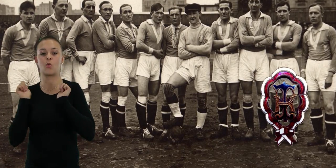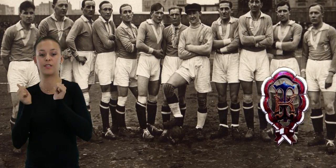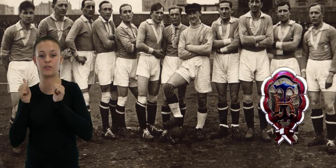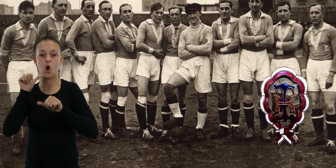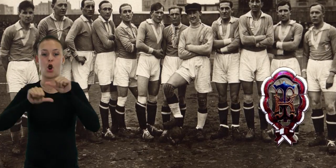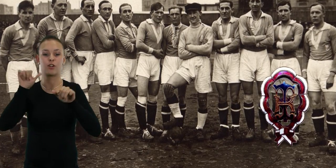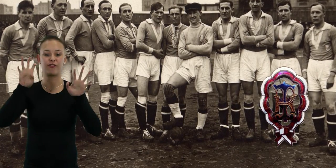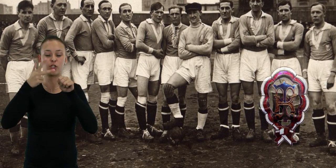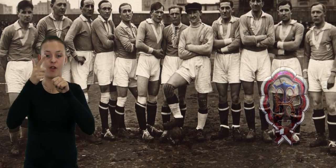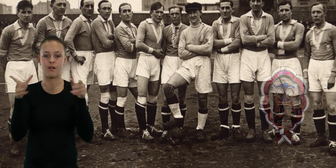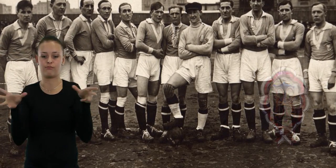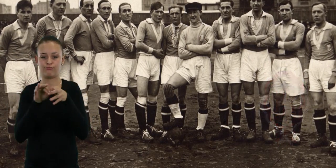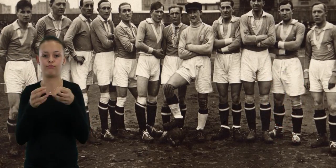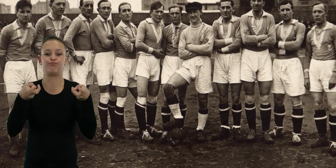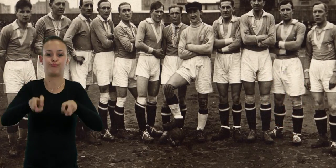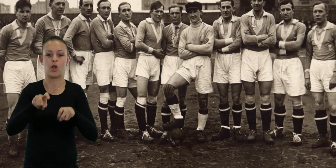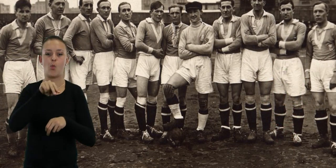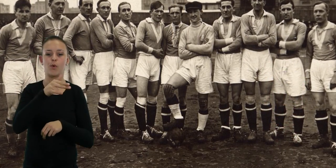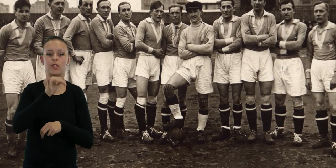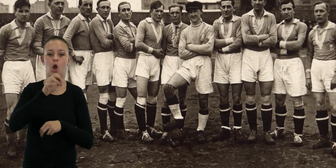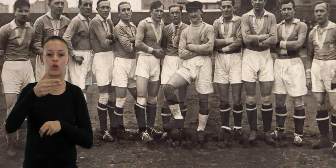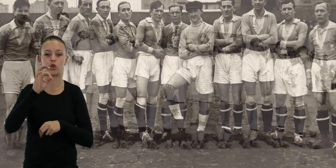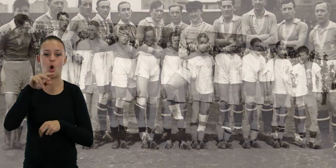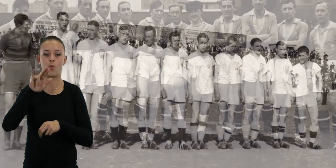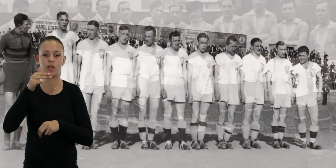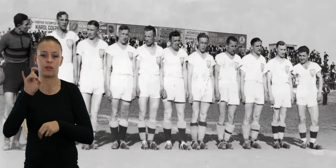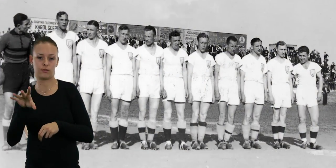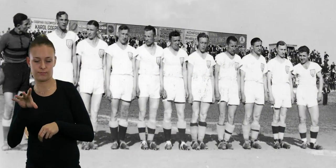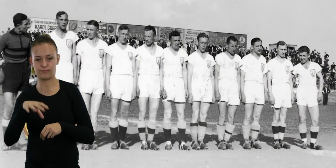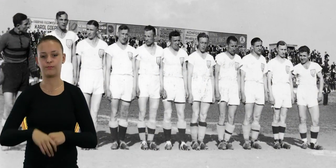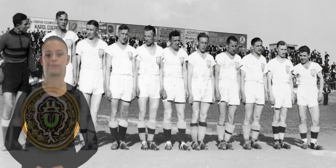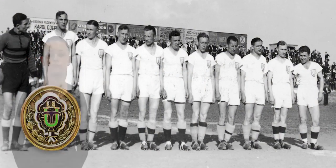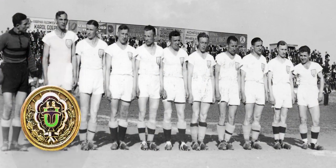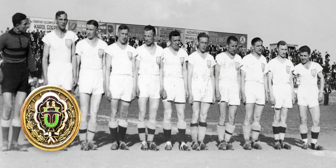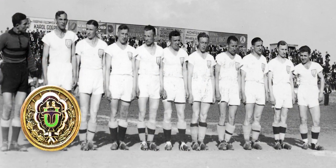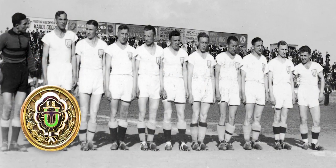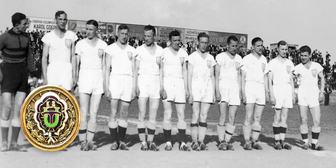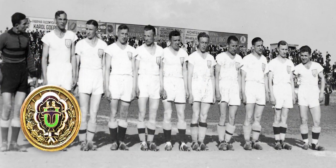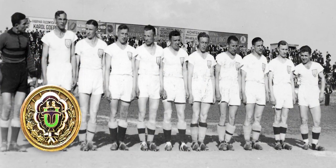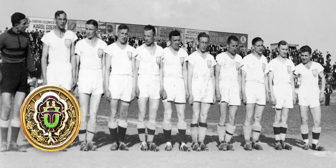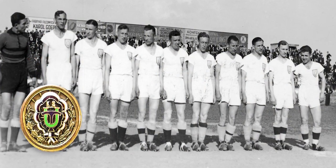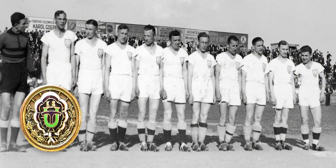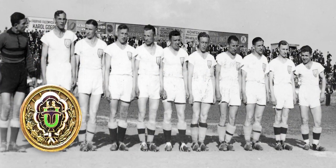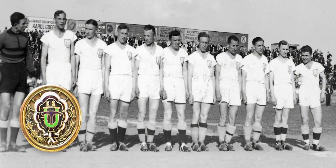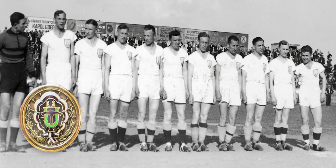SS Union i Turystów w 1932 roku powstał Klub Union Touring.